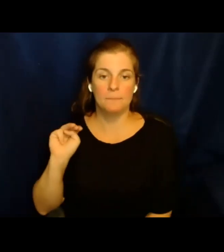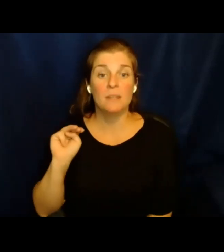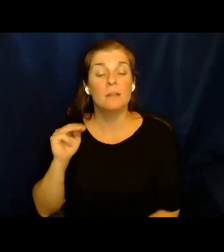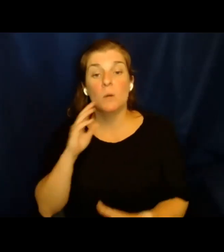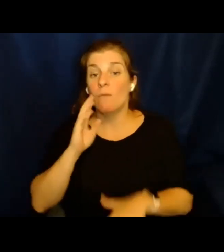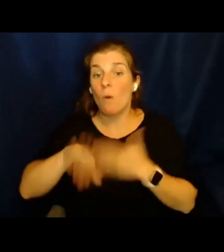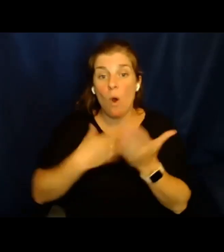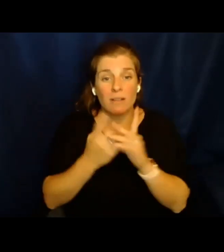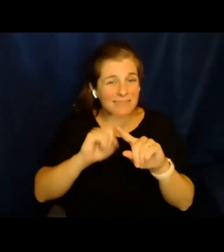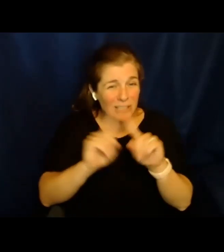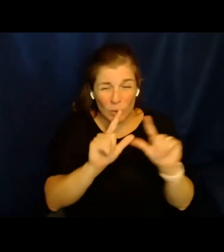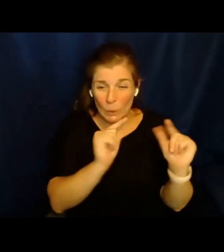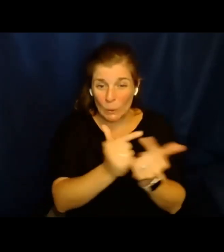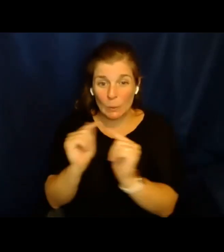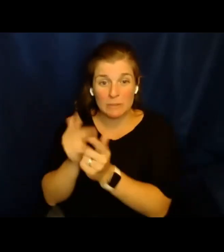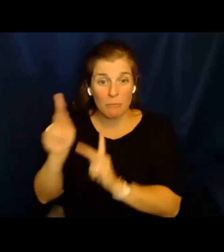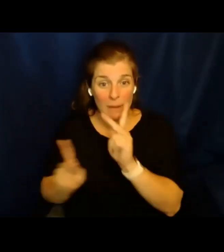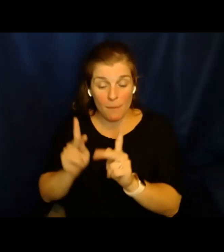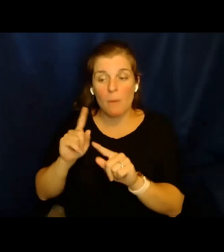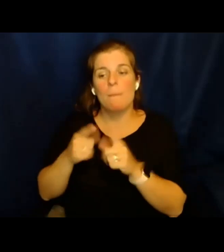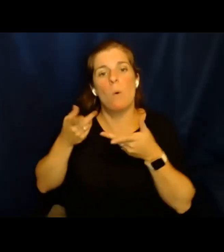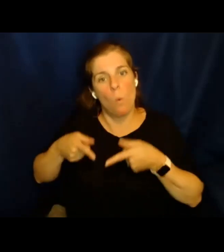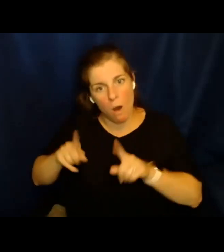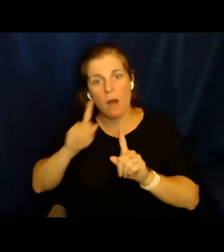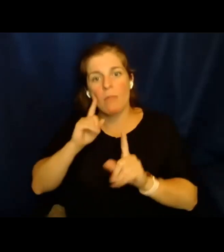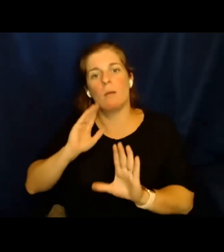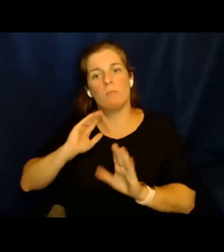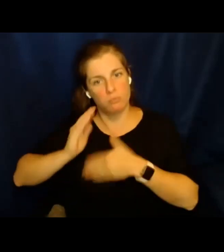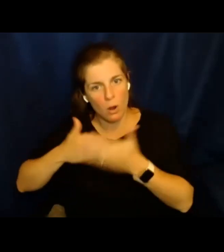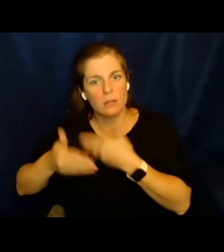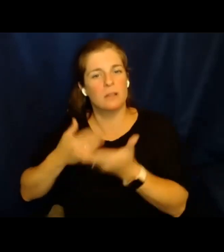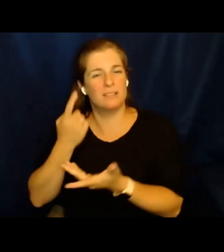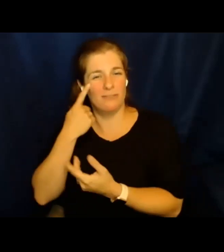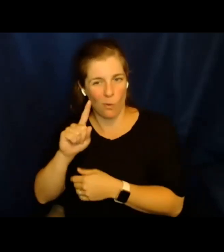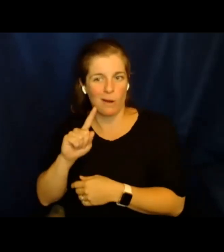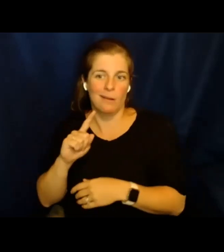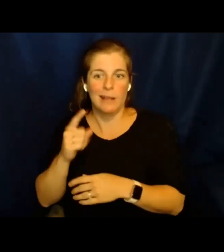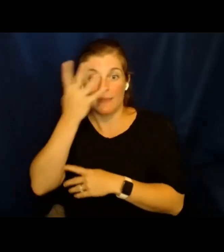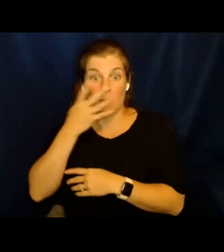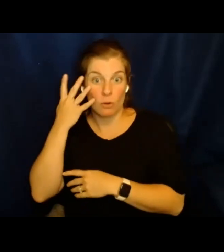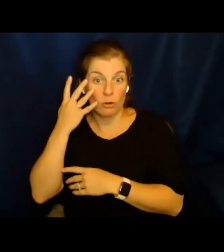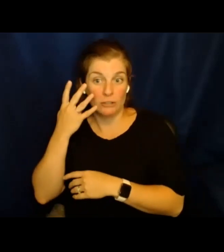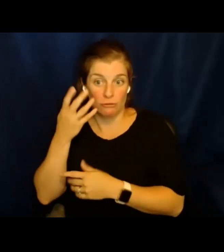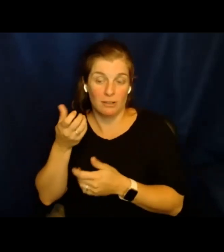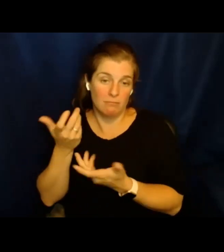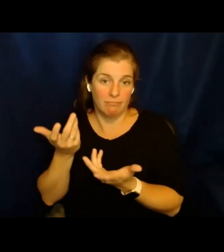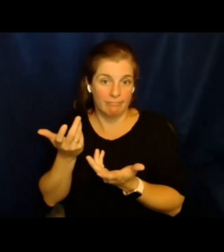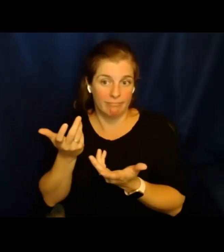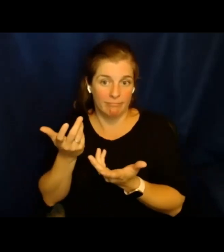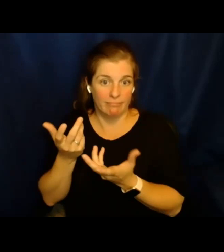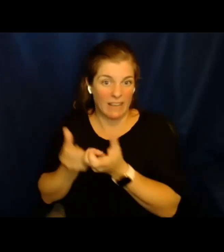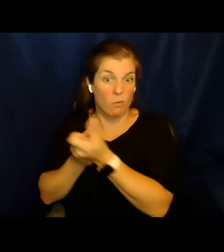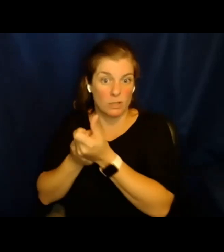Así que hay diferentes grupos de personas y mientras que están siendo procesados por inmigración